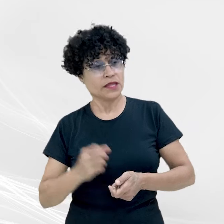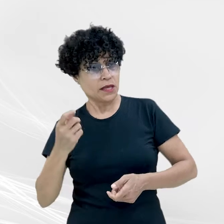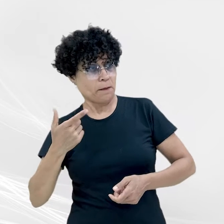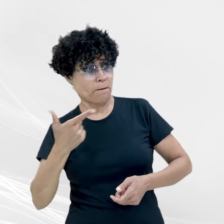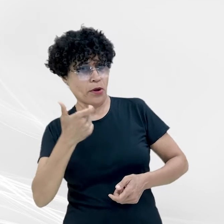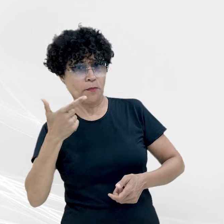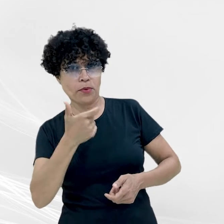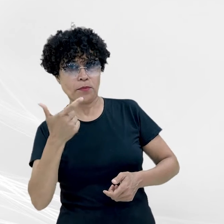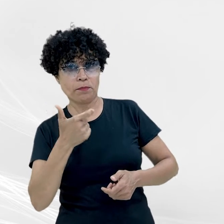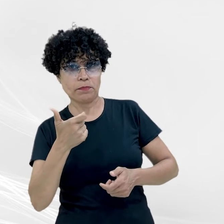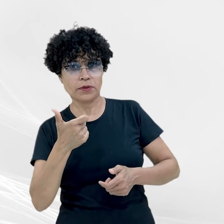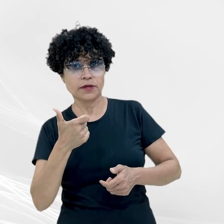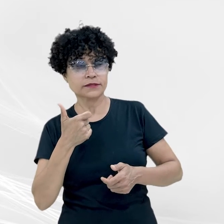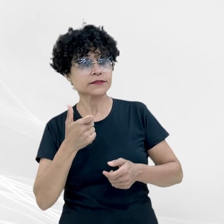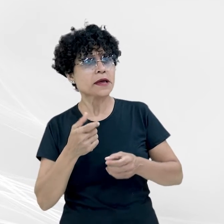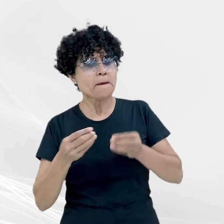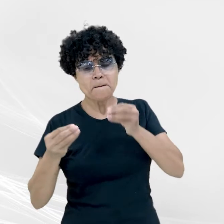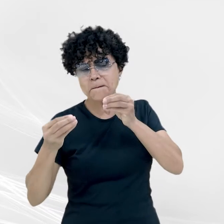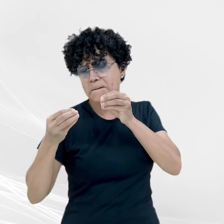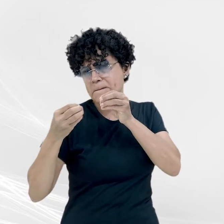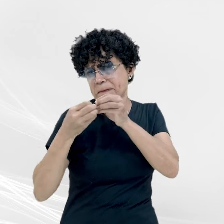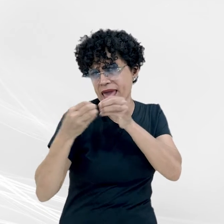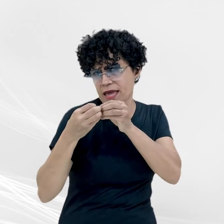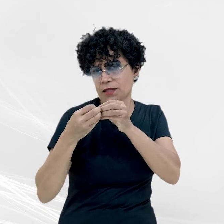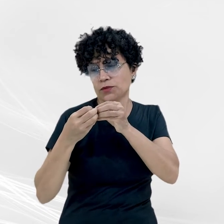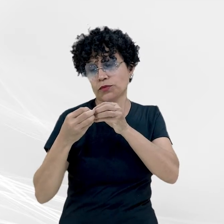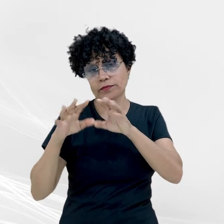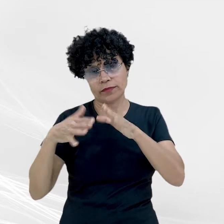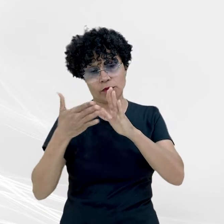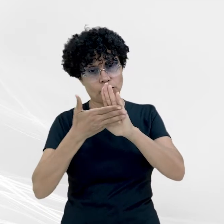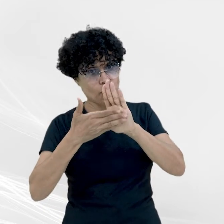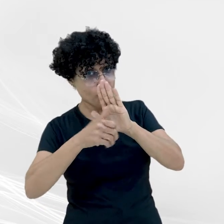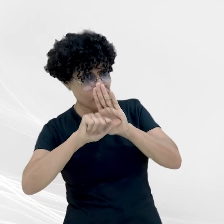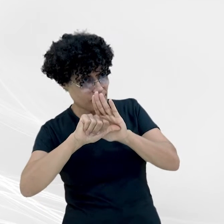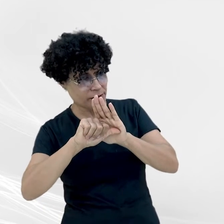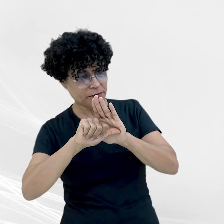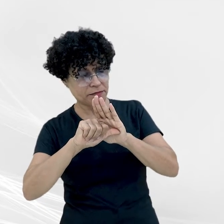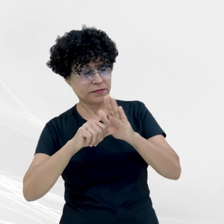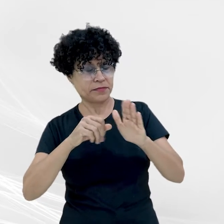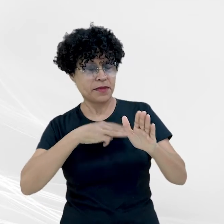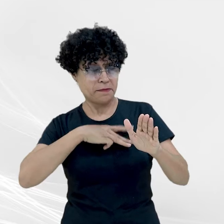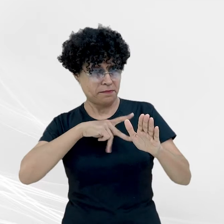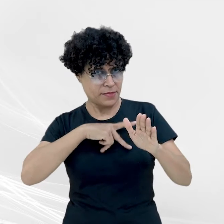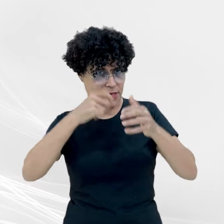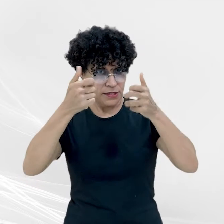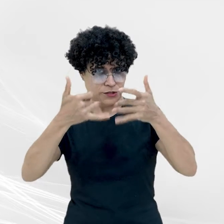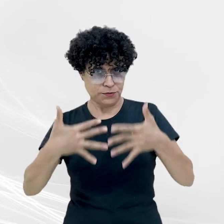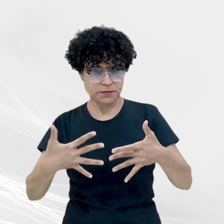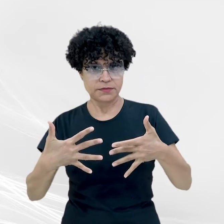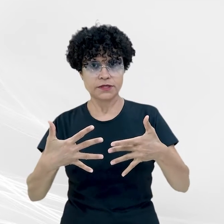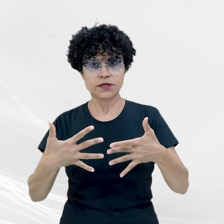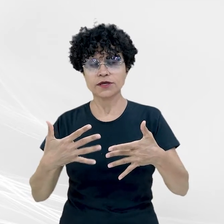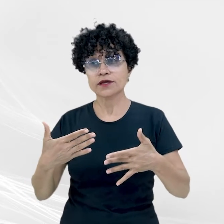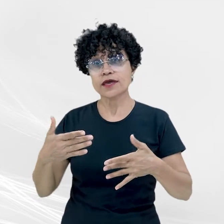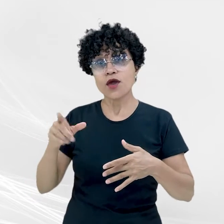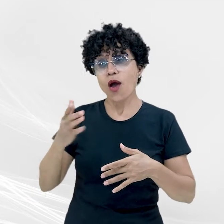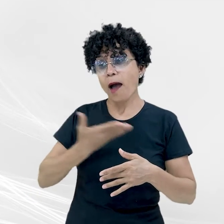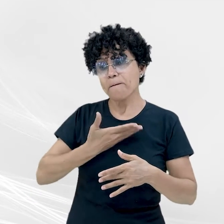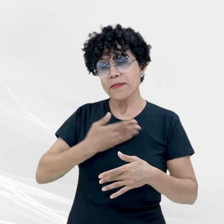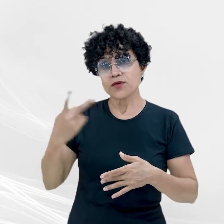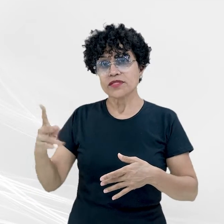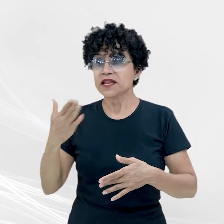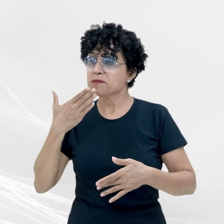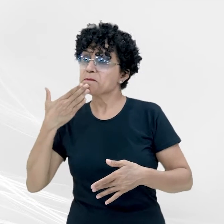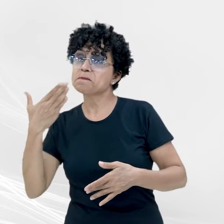disparos foram efetuados à curta distância. O crime, segundo o MPMT, foi cometido a pedido de um amigo do